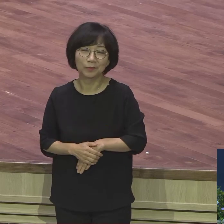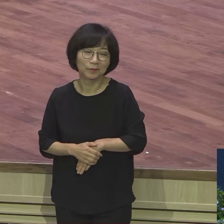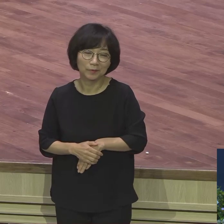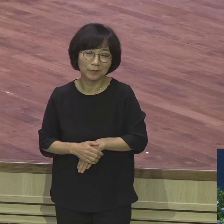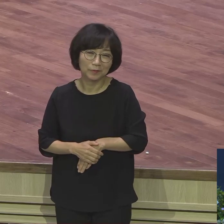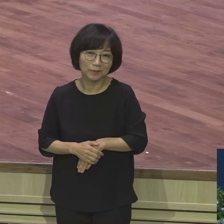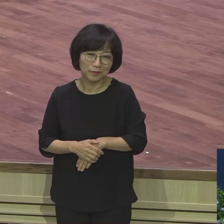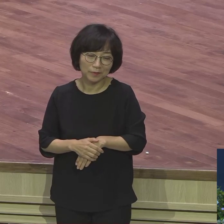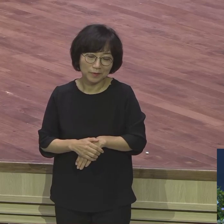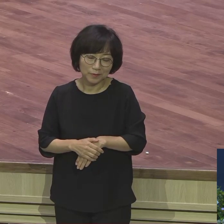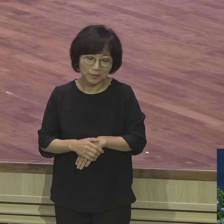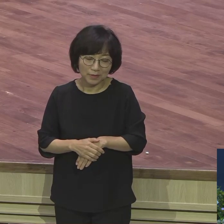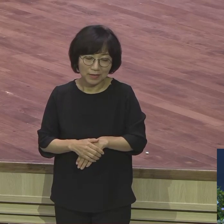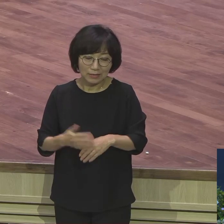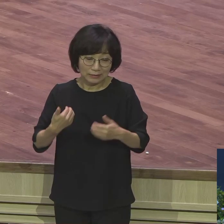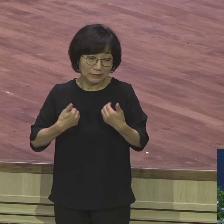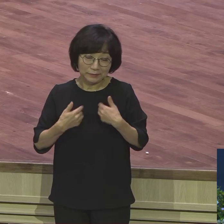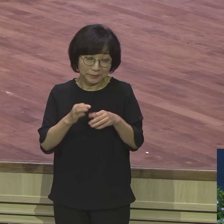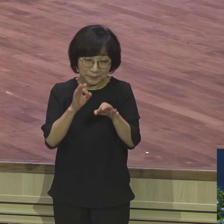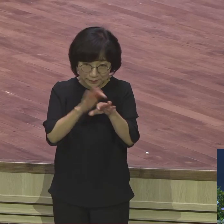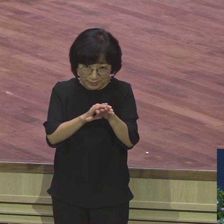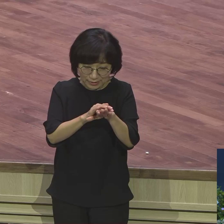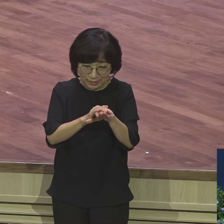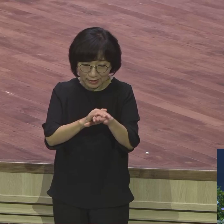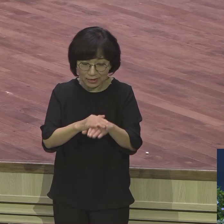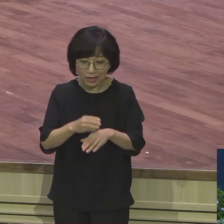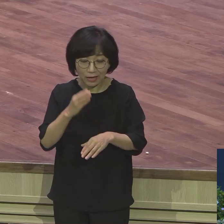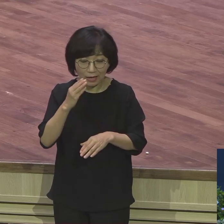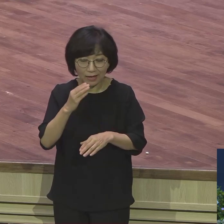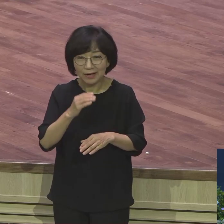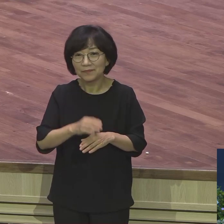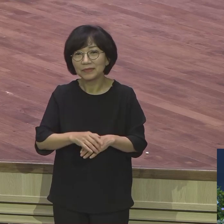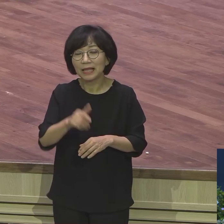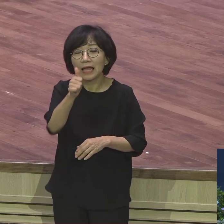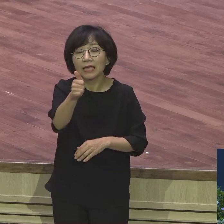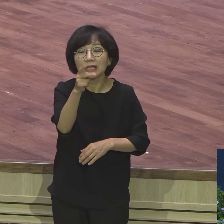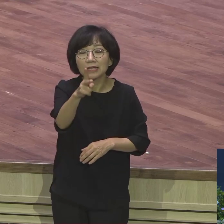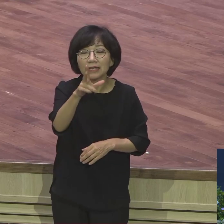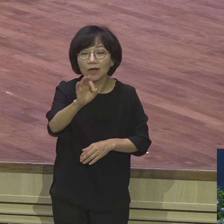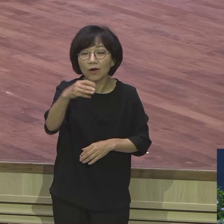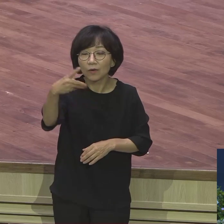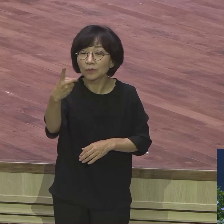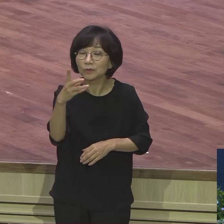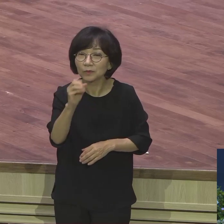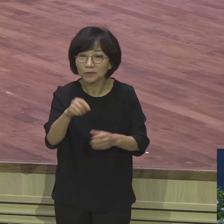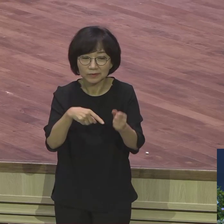형통이라는 것은요 바로 은약의 말씀을 지켜 행하는 자에게